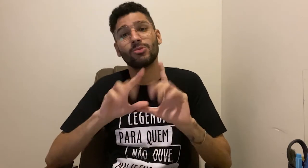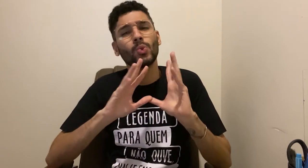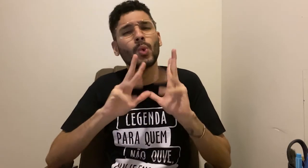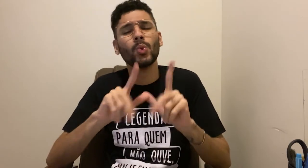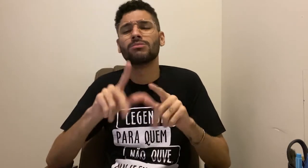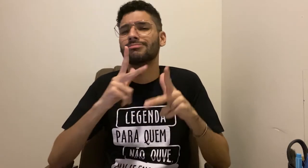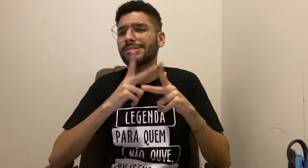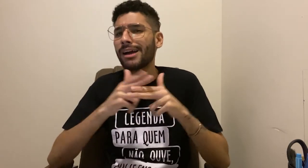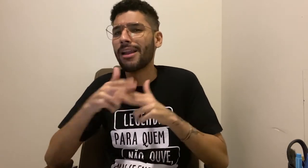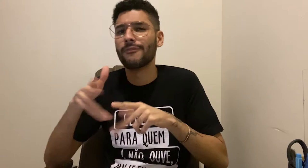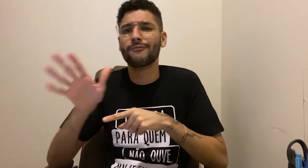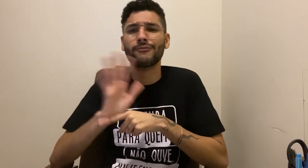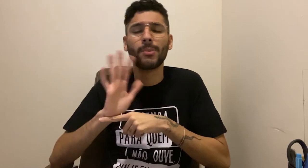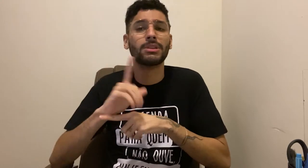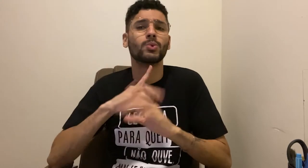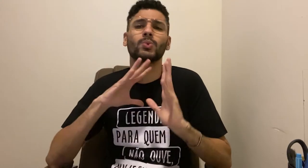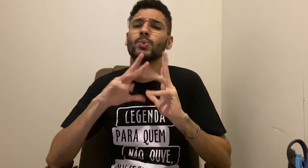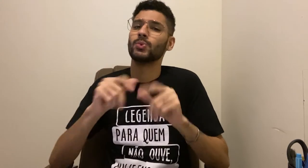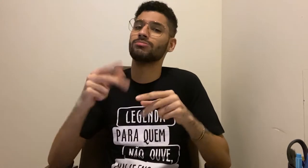por isso, eu acabo consumindo mais essa plataforma.